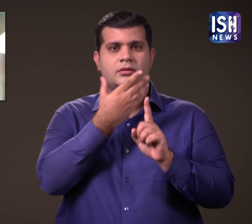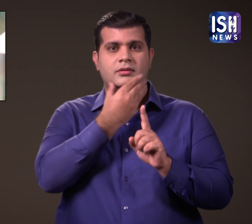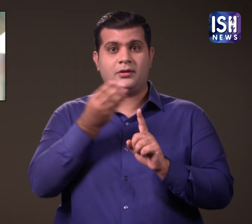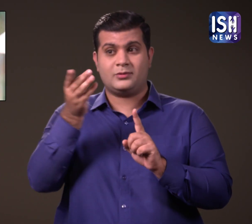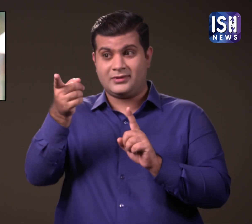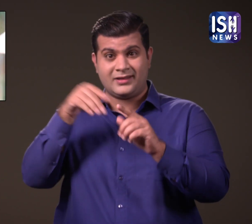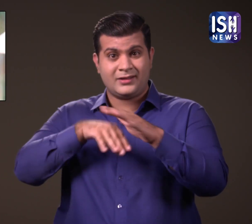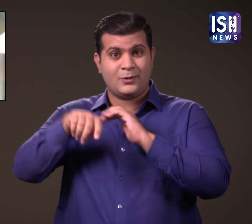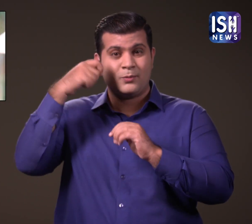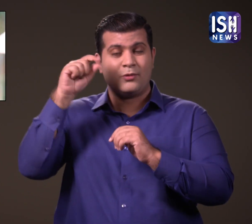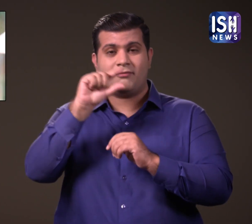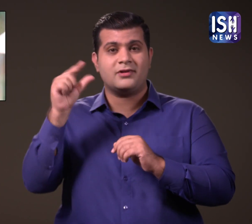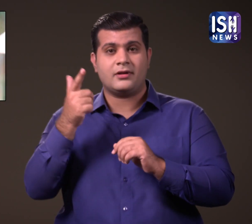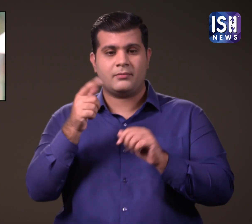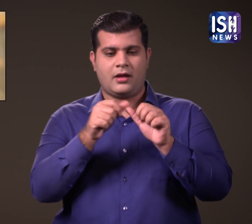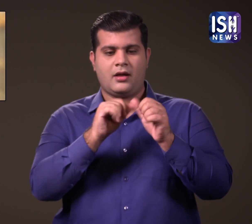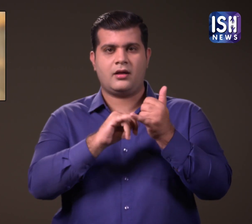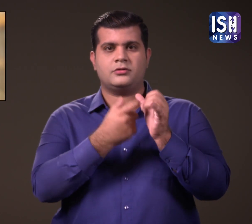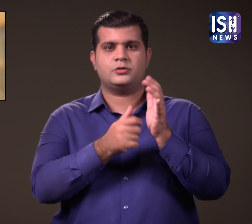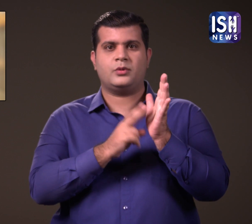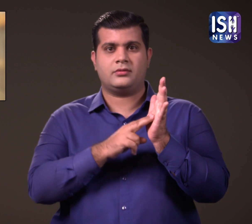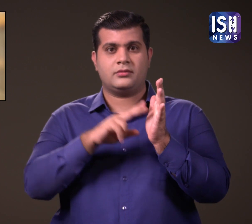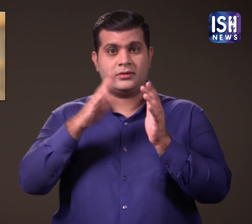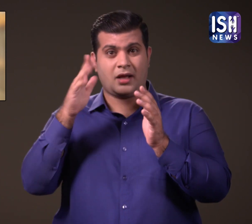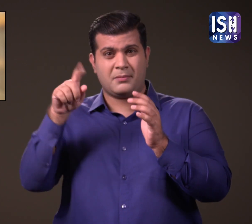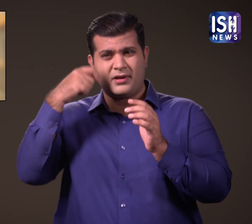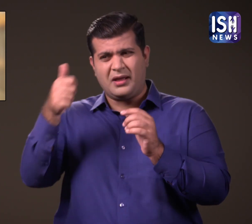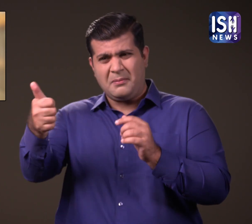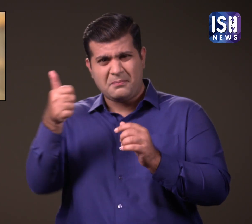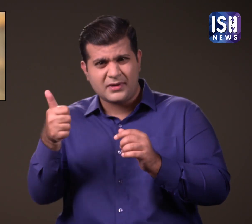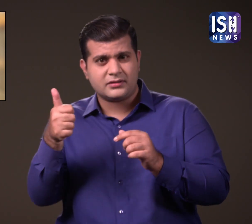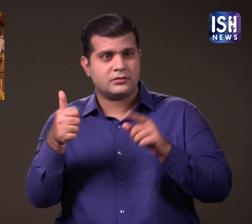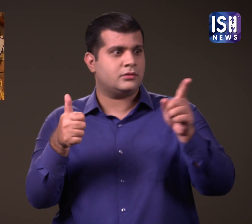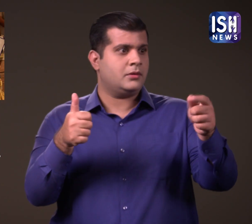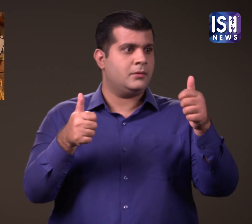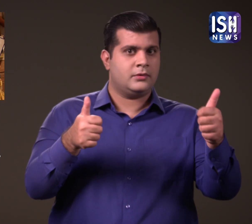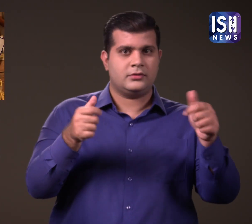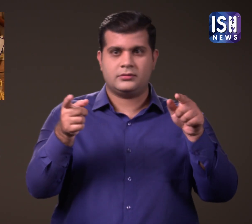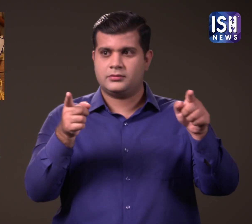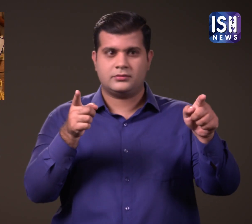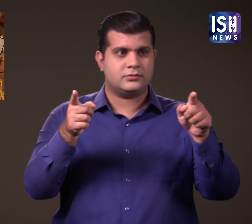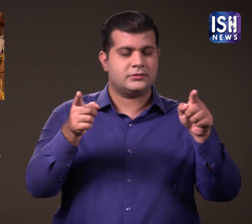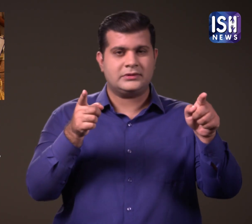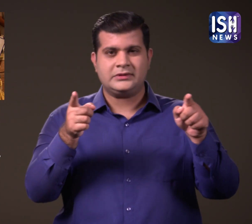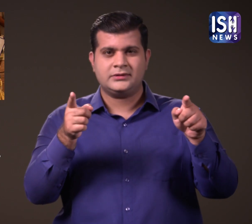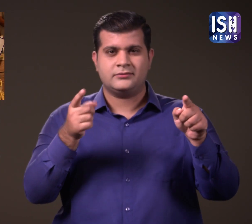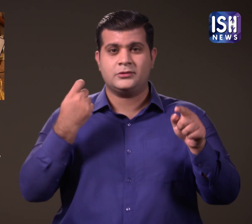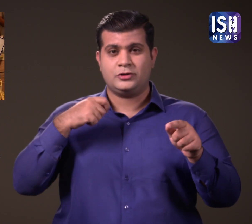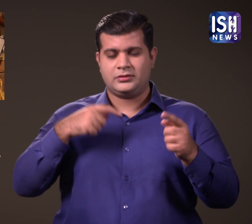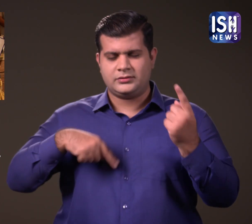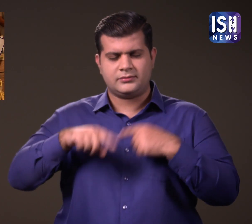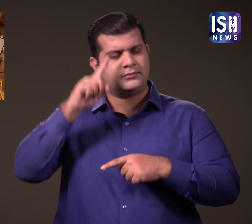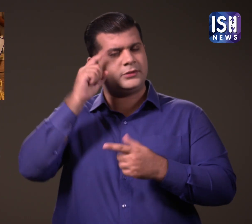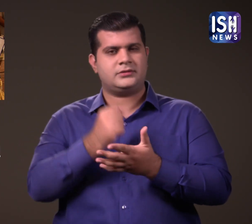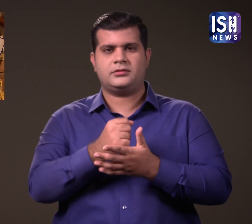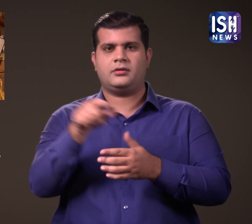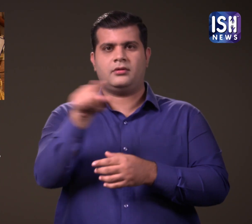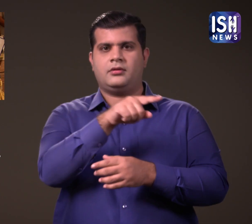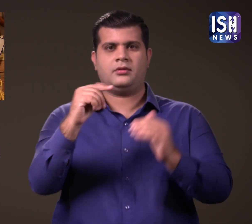हुई। इसी